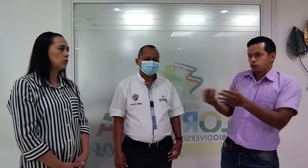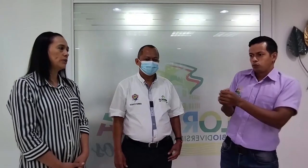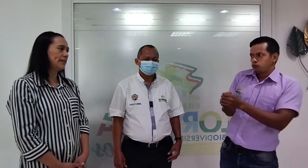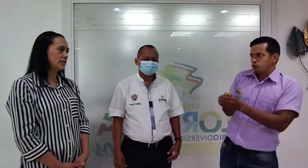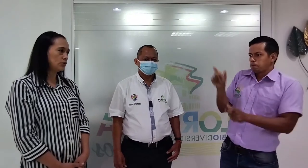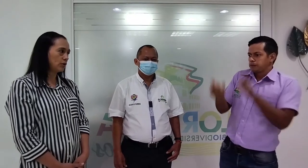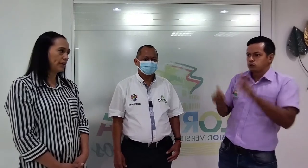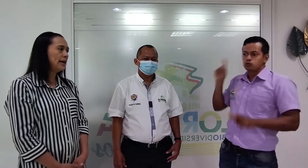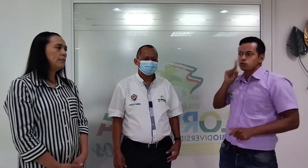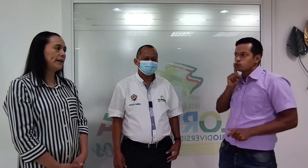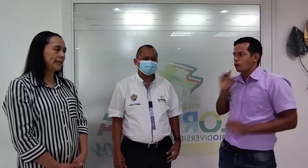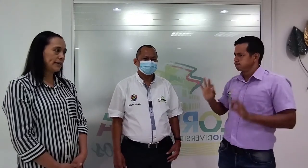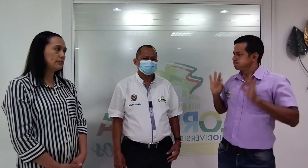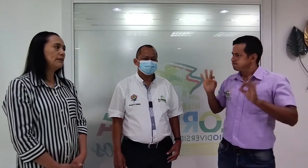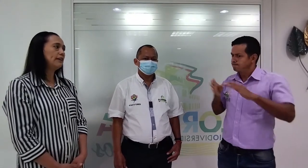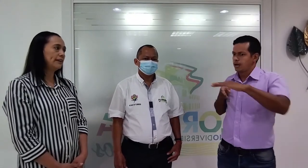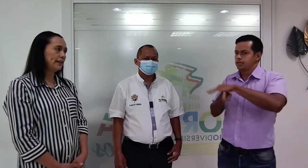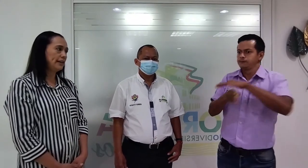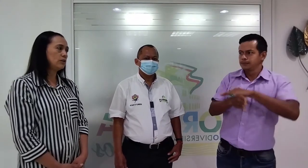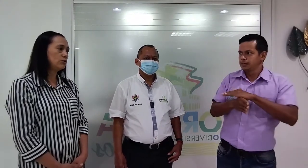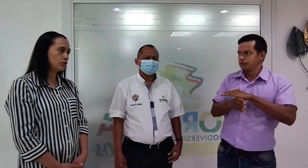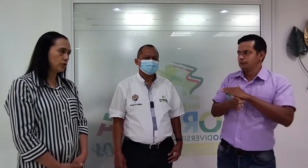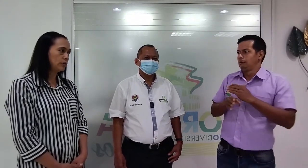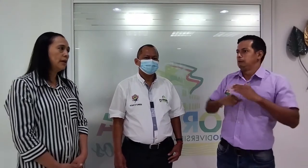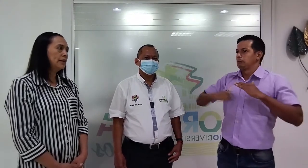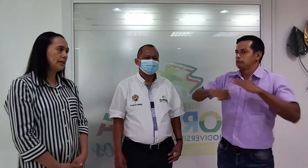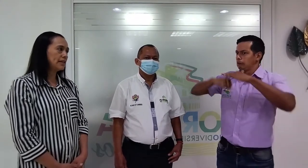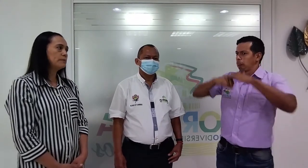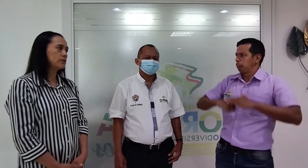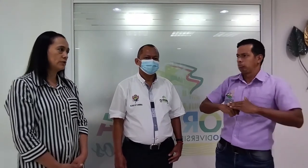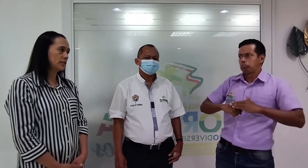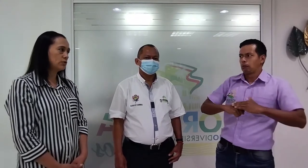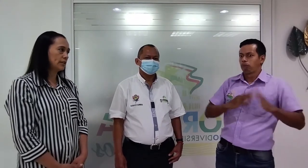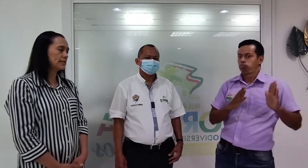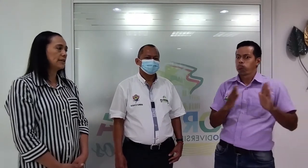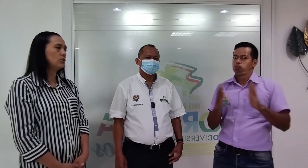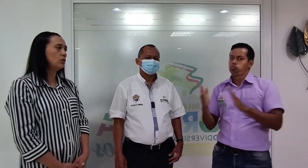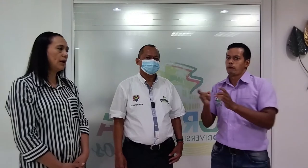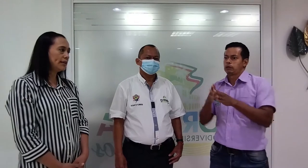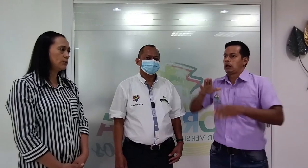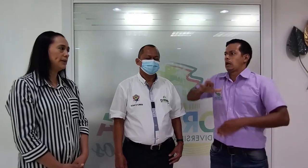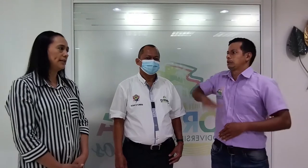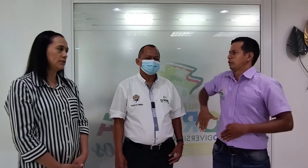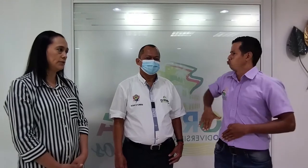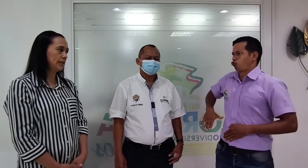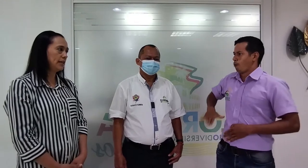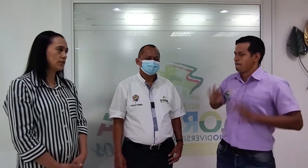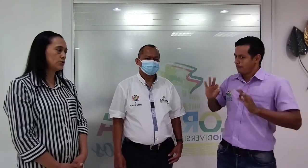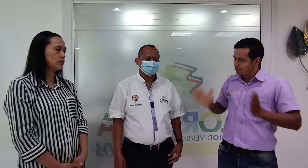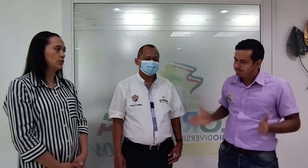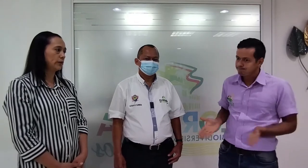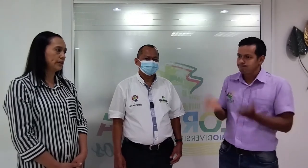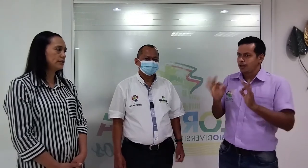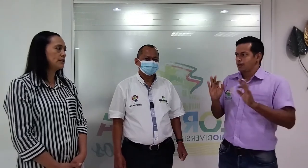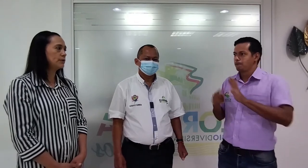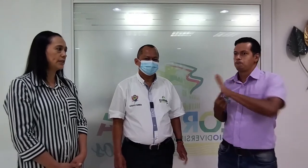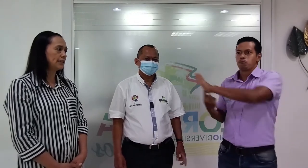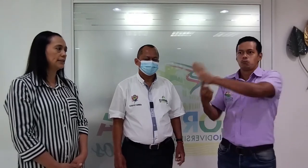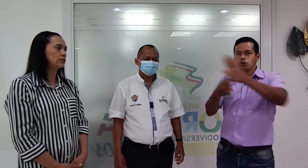comunidad sorda para que haya una verdadera inclusión de las personas sordas, que no haya vulneración de derechos nuevos, que no estemos atrasados.